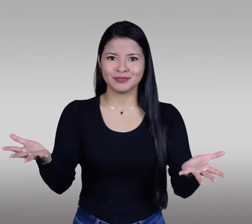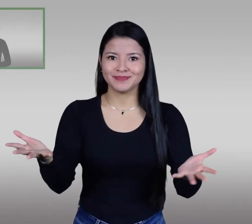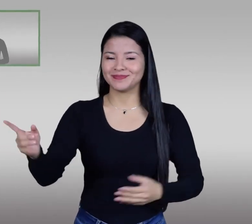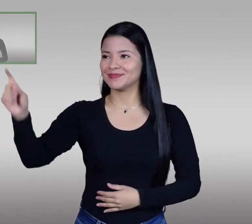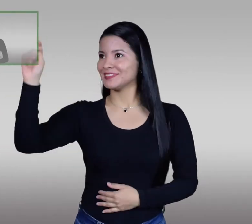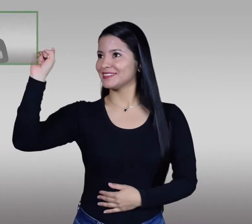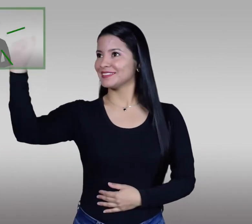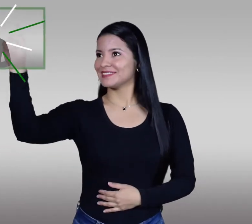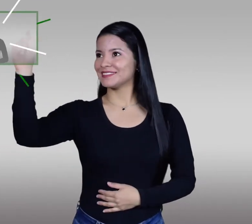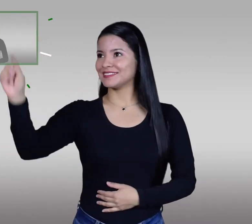Veamos.